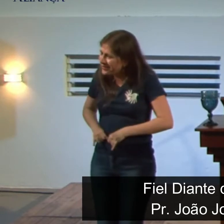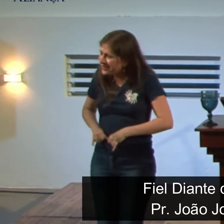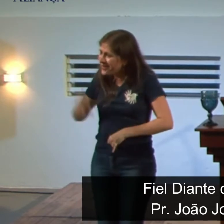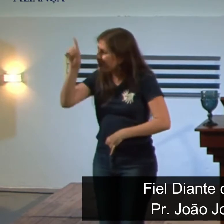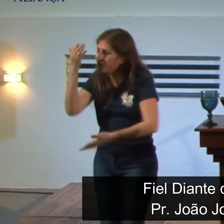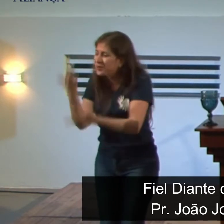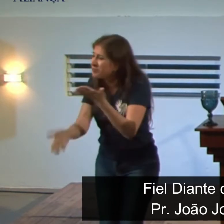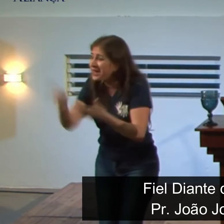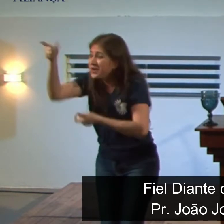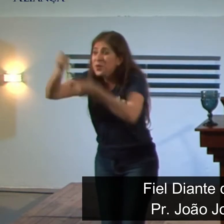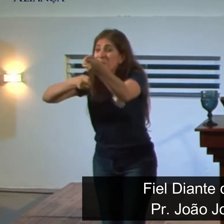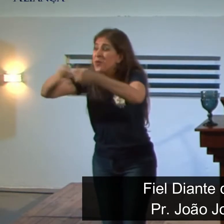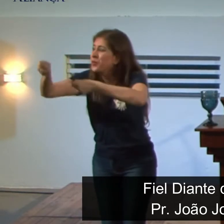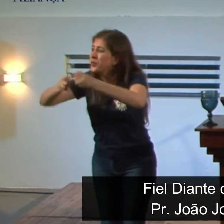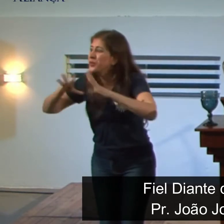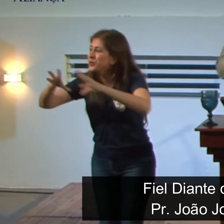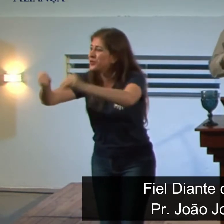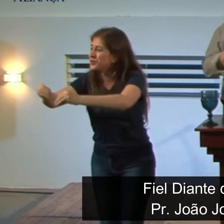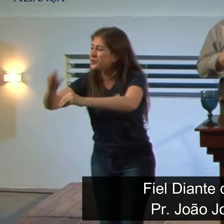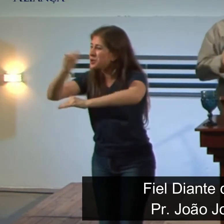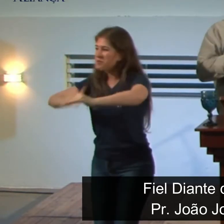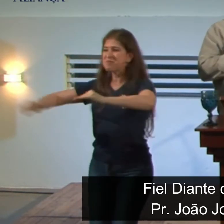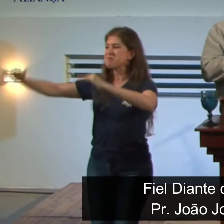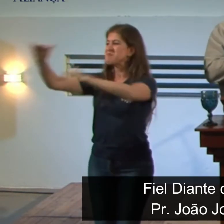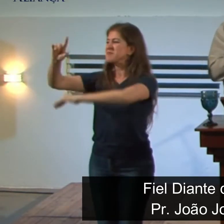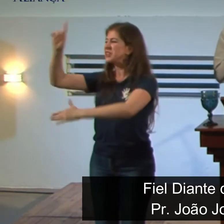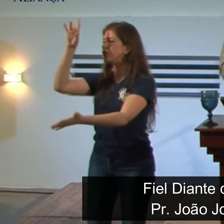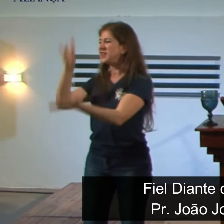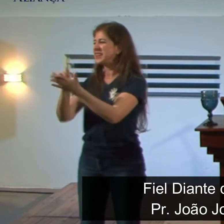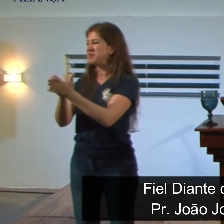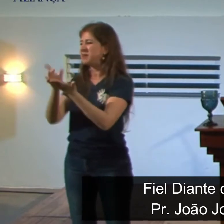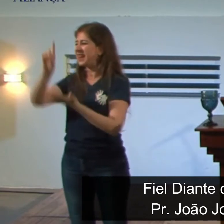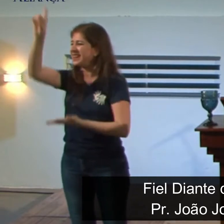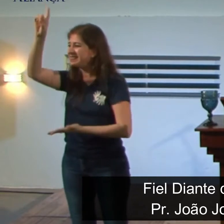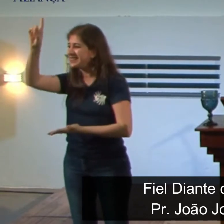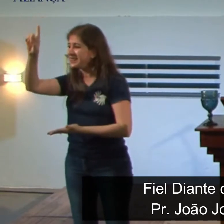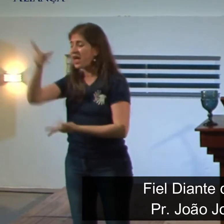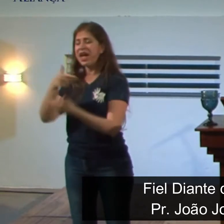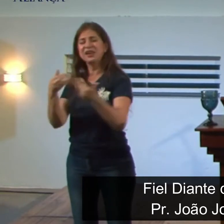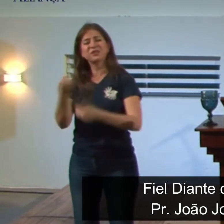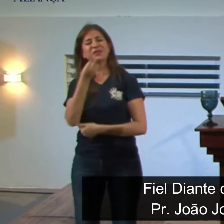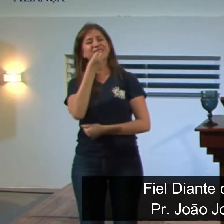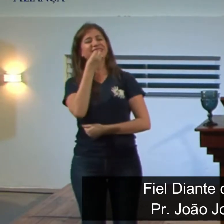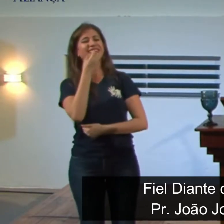Muitas vezes a soberania de Deus ela é uma verdade na nossa vida enquanto as coisas estão bem.